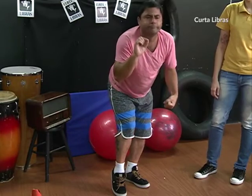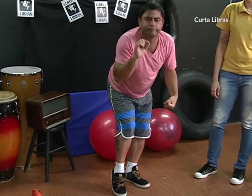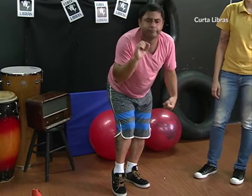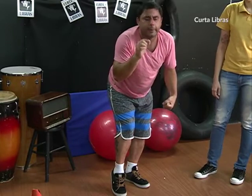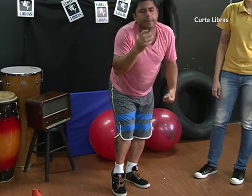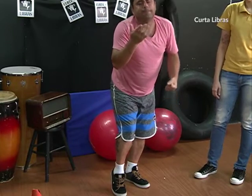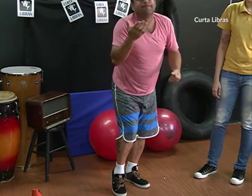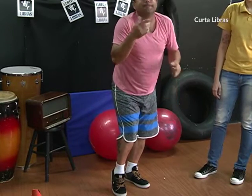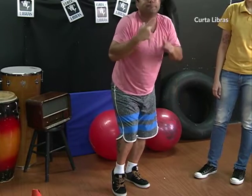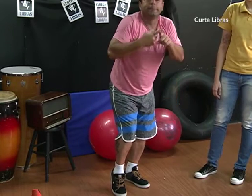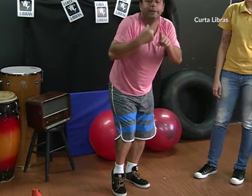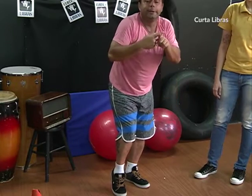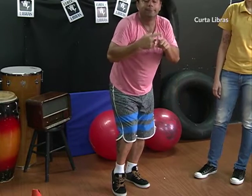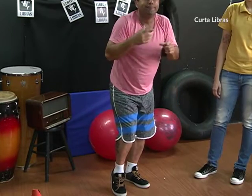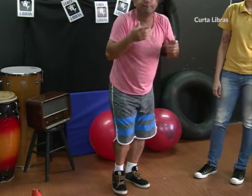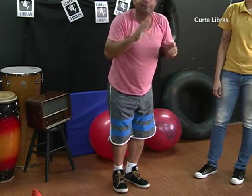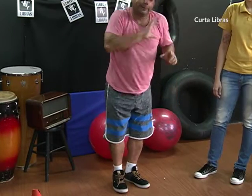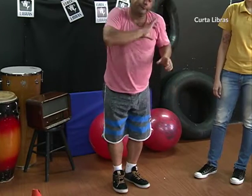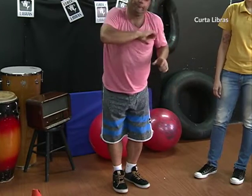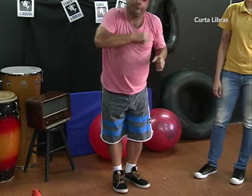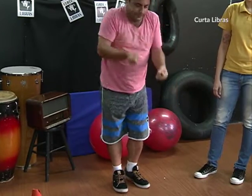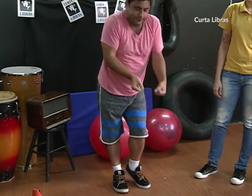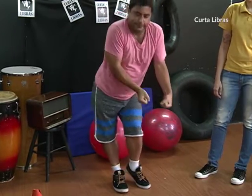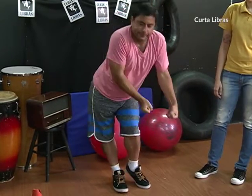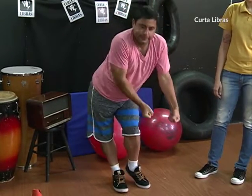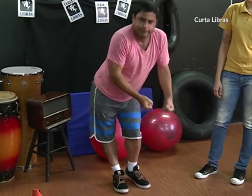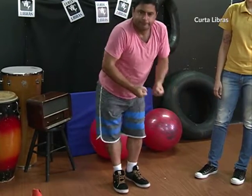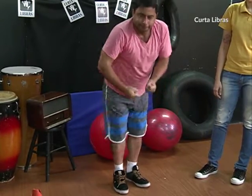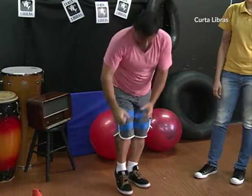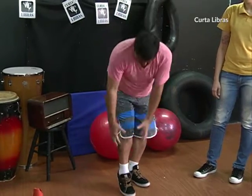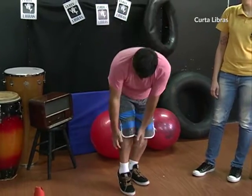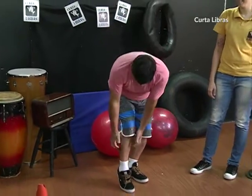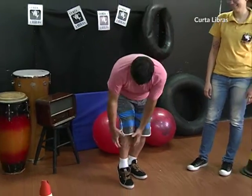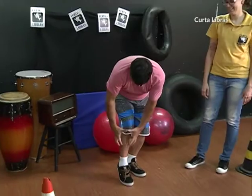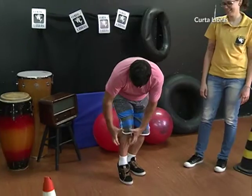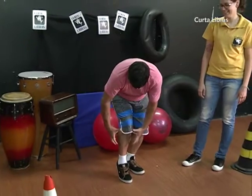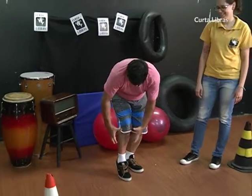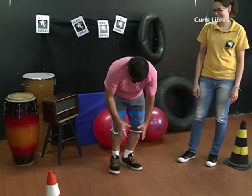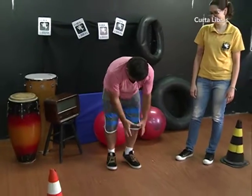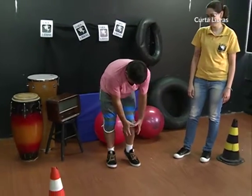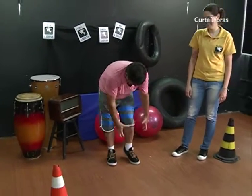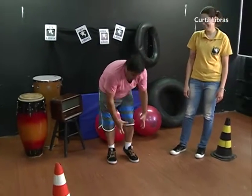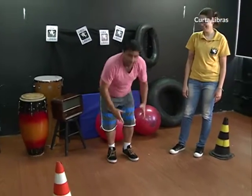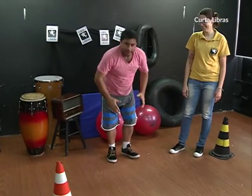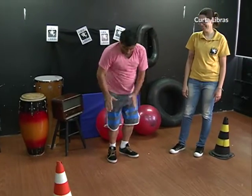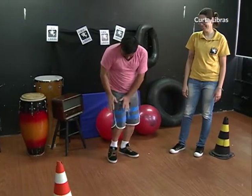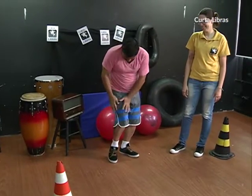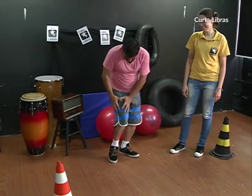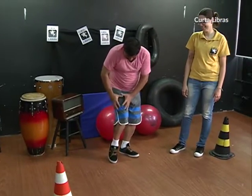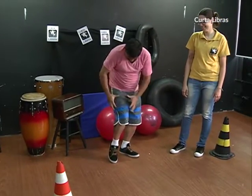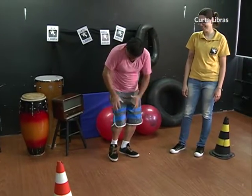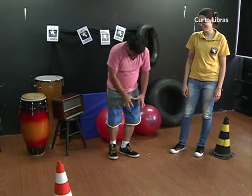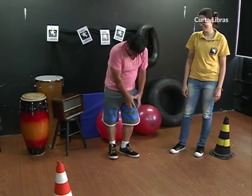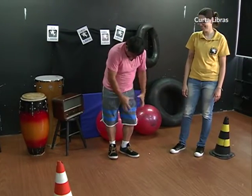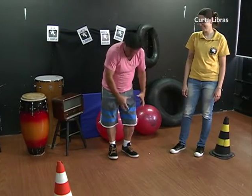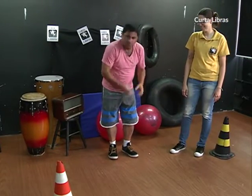A câmera capta o ciclista em várias poses. No andar das bicicletas, perceba os detalhes das panturrilhas e das coxas também.